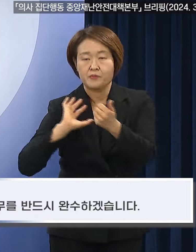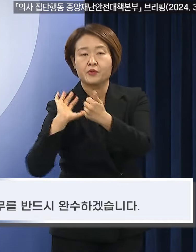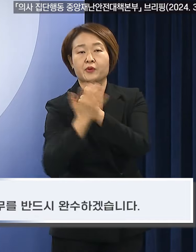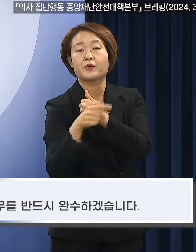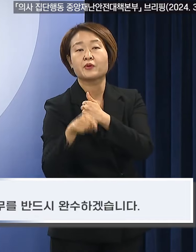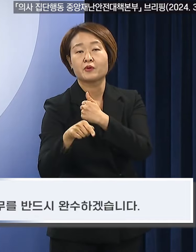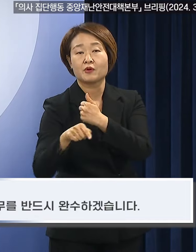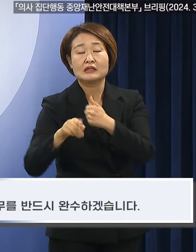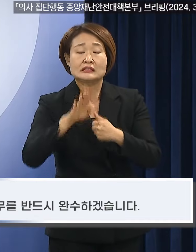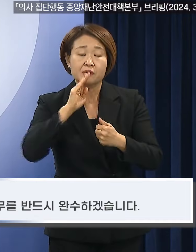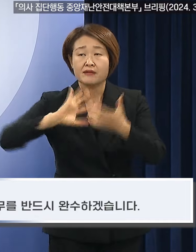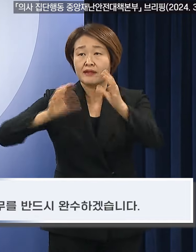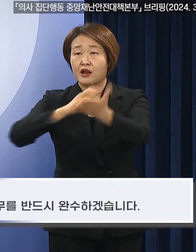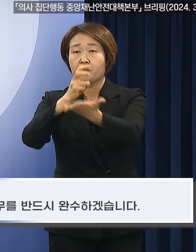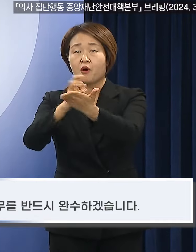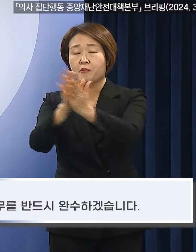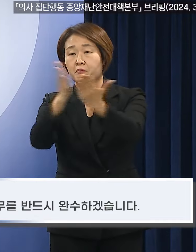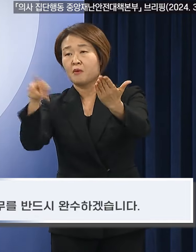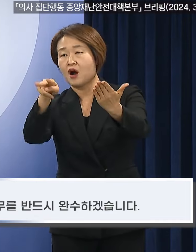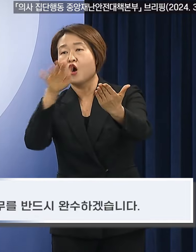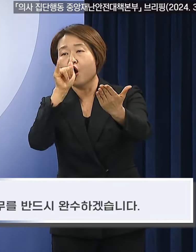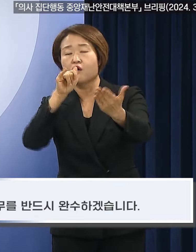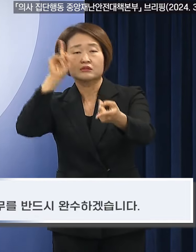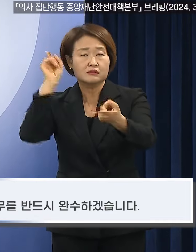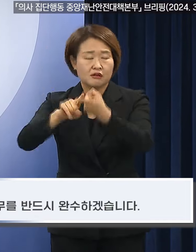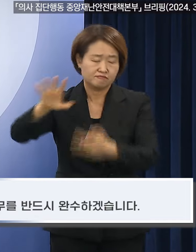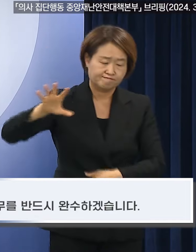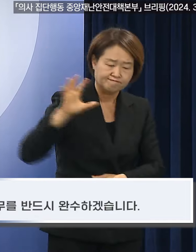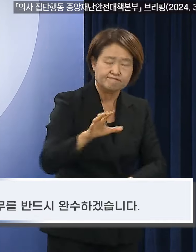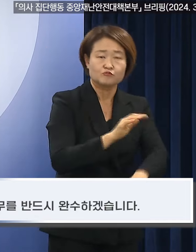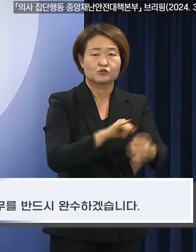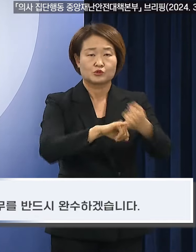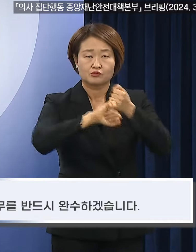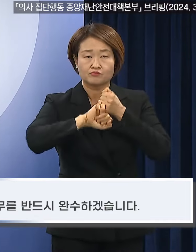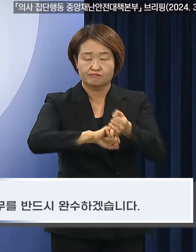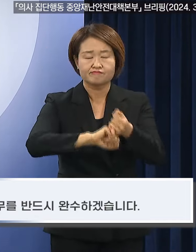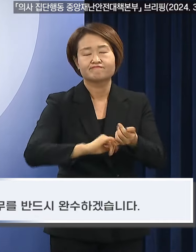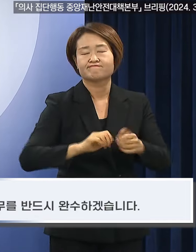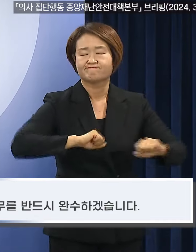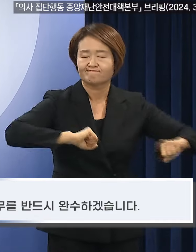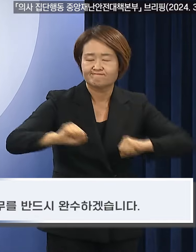헌법적 책무를 반드시 완수하겠습니다. 감사합니다. 감사합니다. 다음 영상에서 만나요.